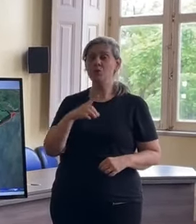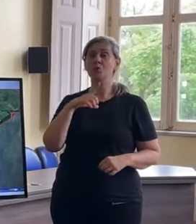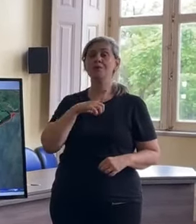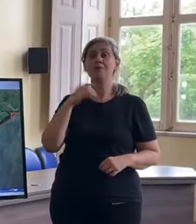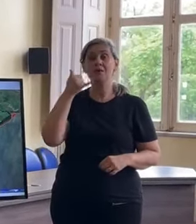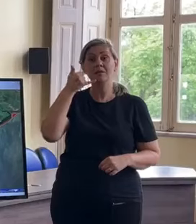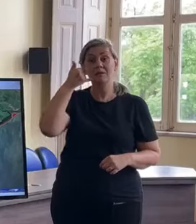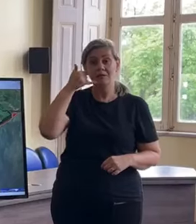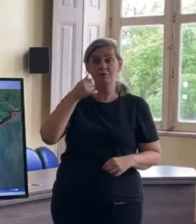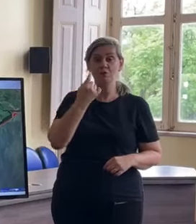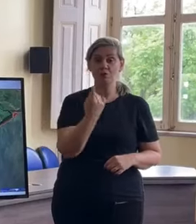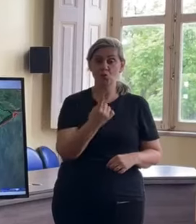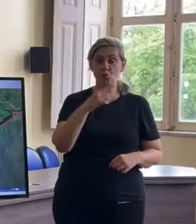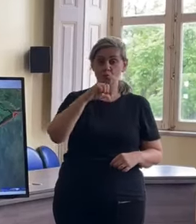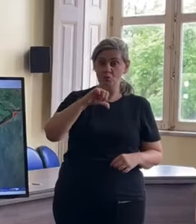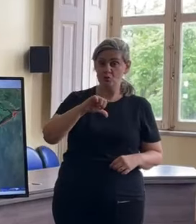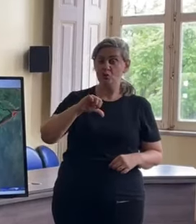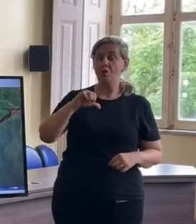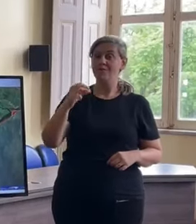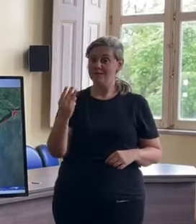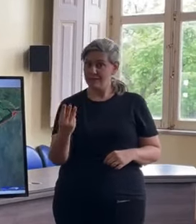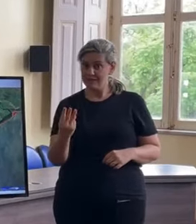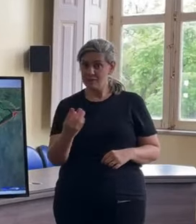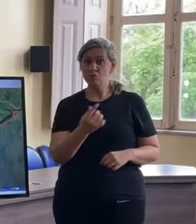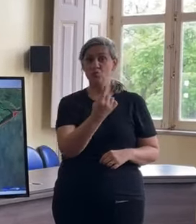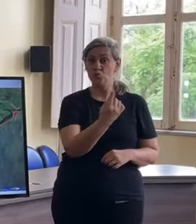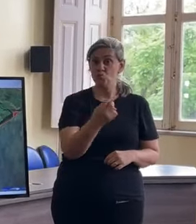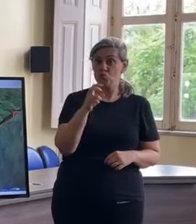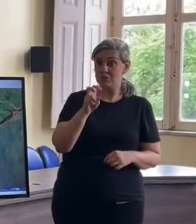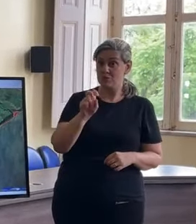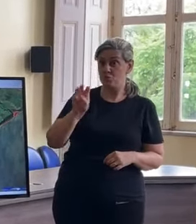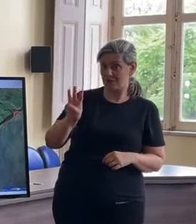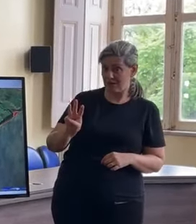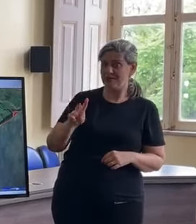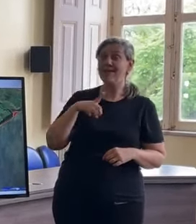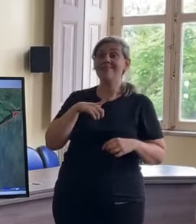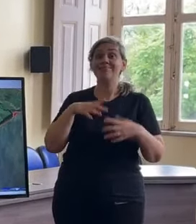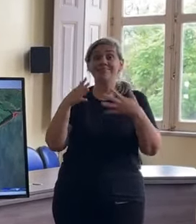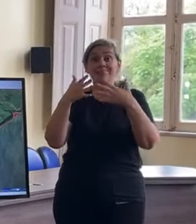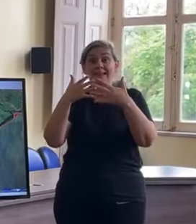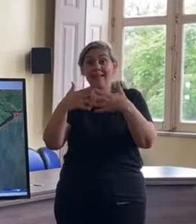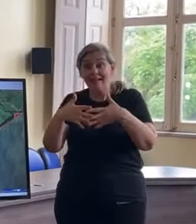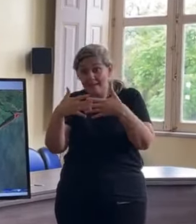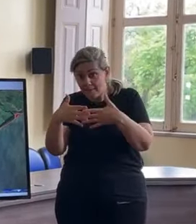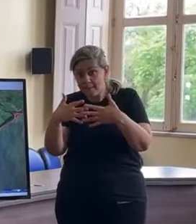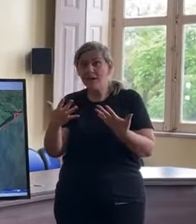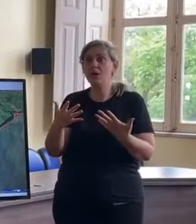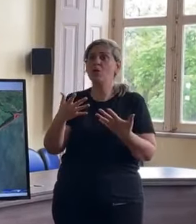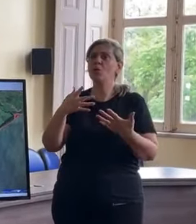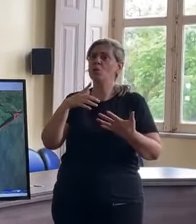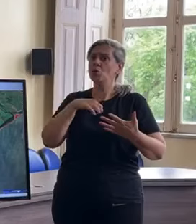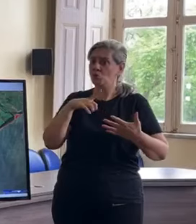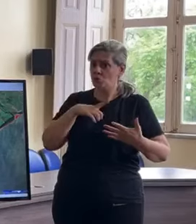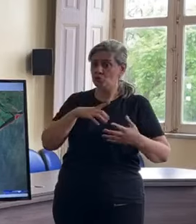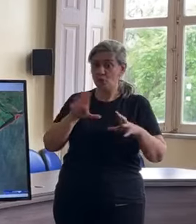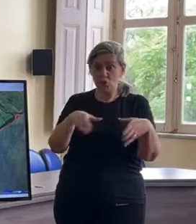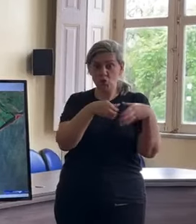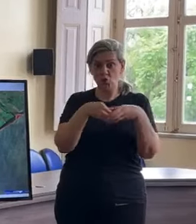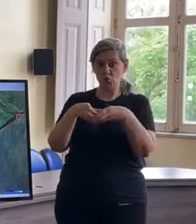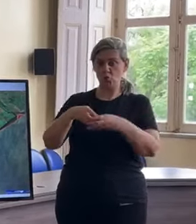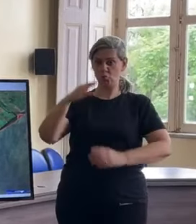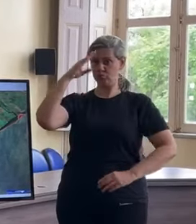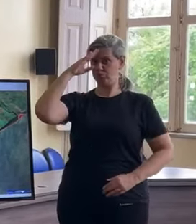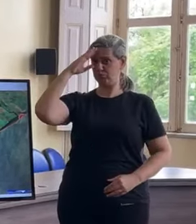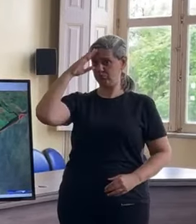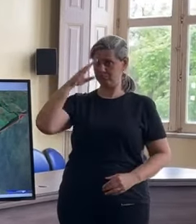o 193, o 190, o 153, que nós temos caminhões, vamos ter equipe da Brigada Militar e do Exército, e